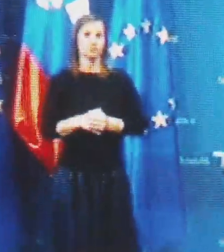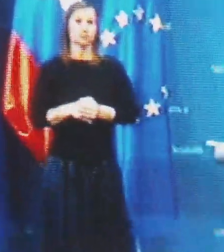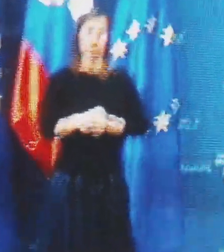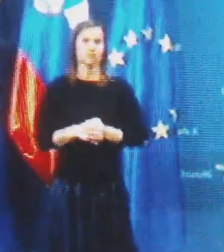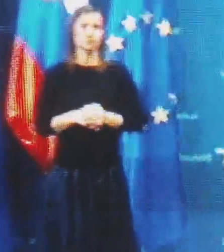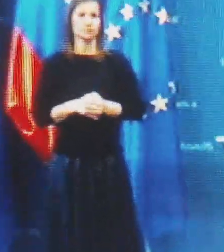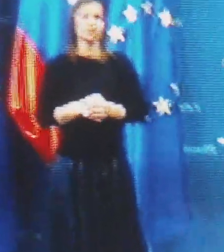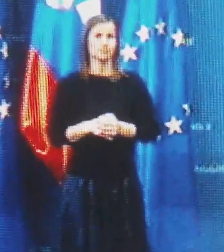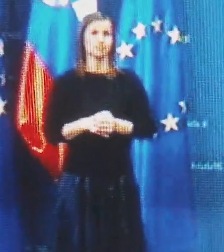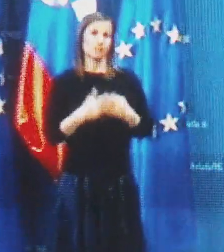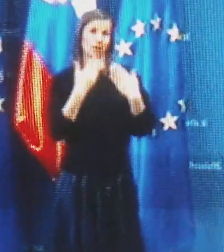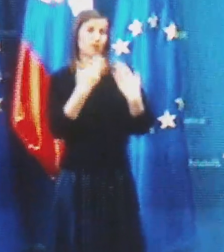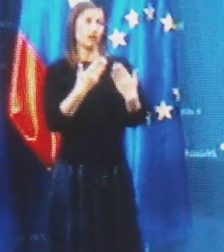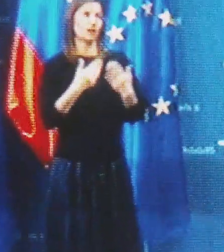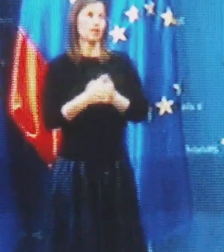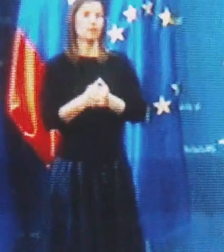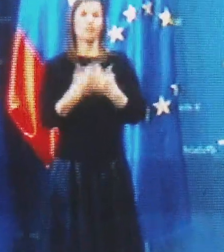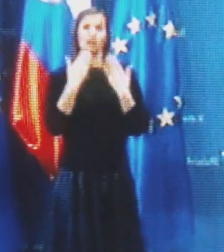še stan.